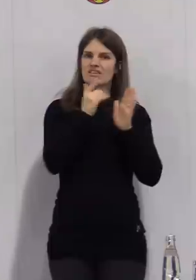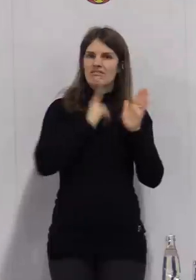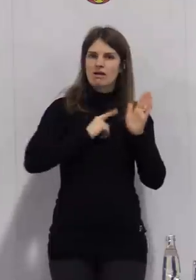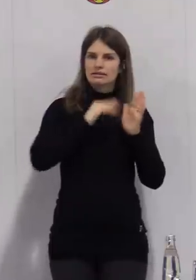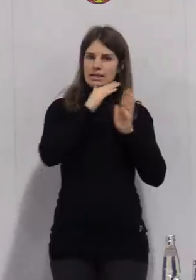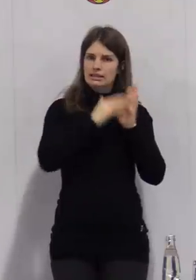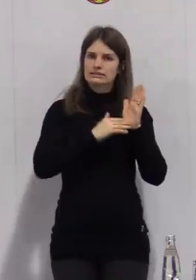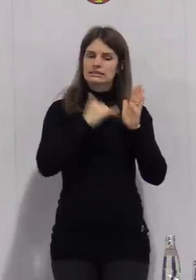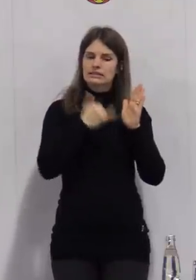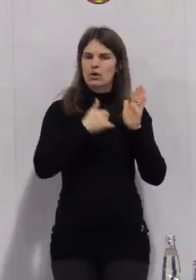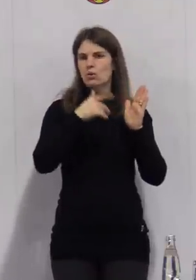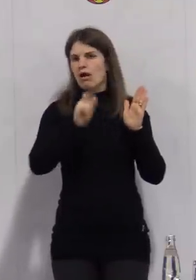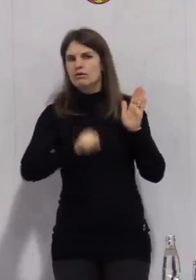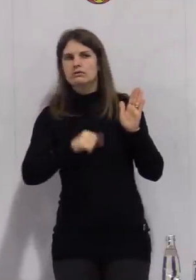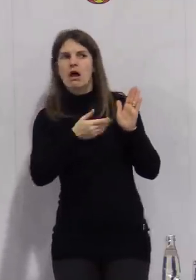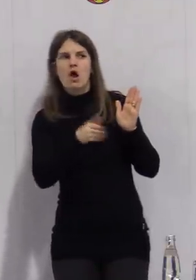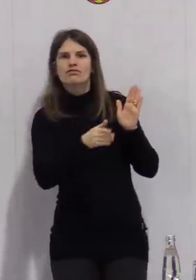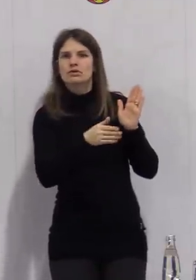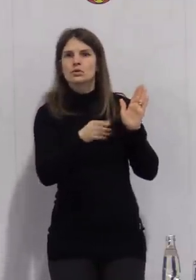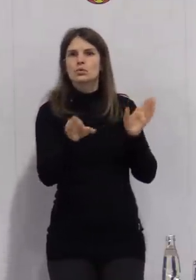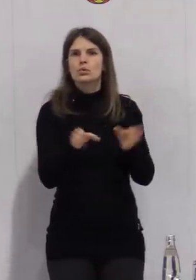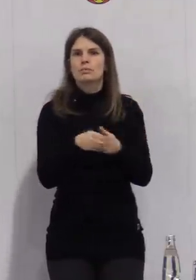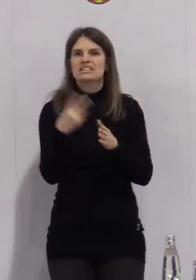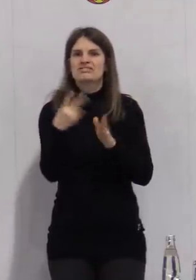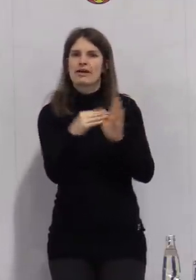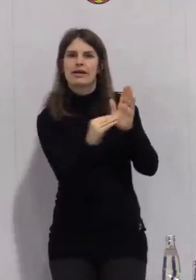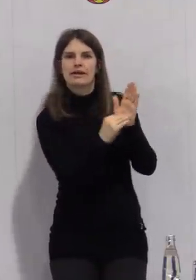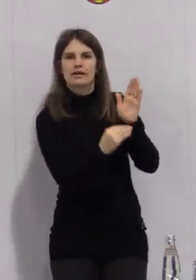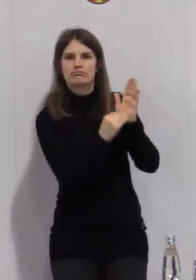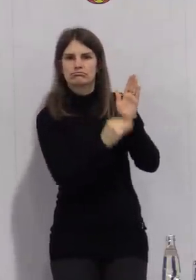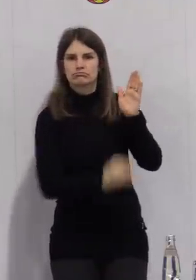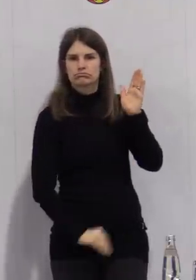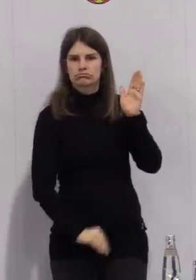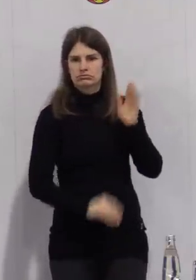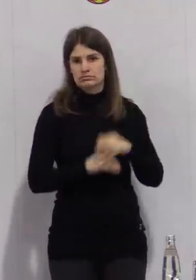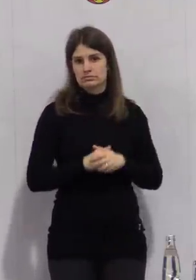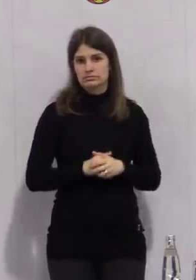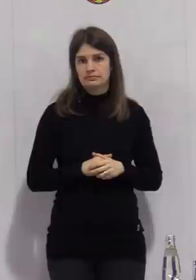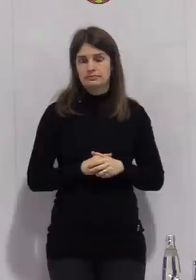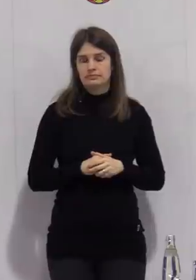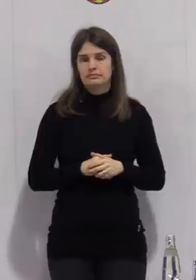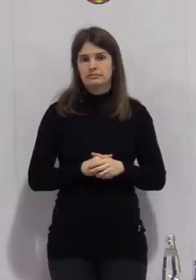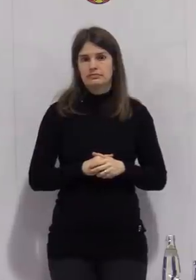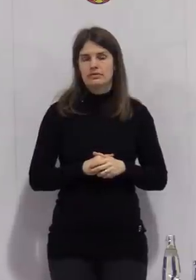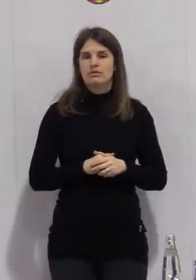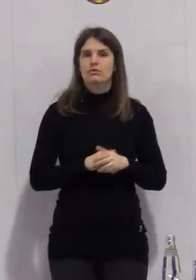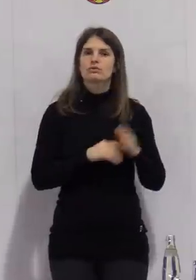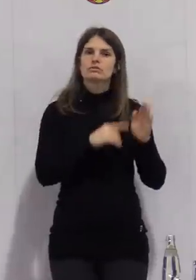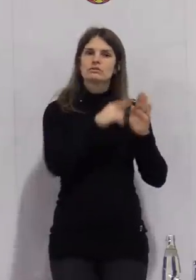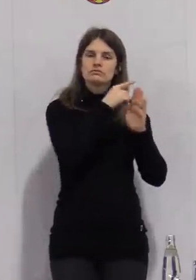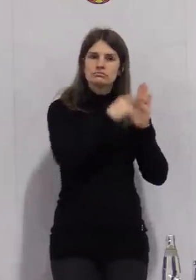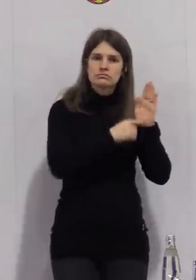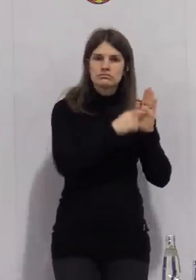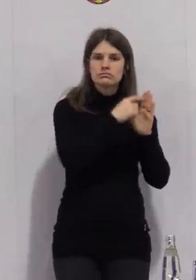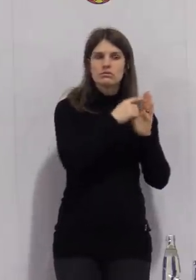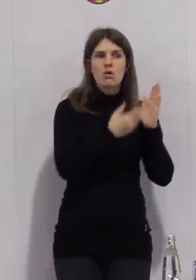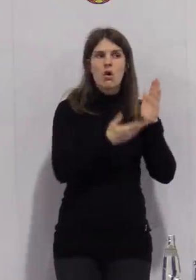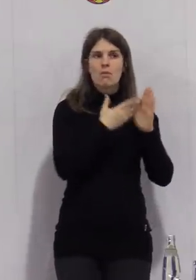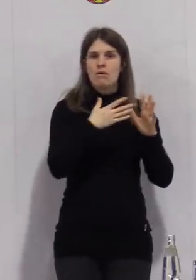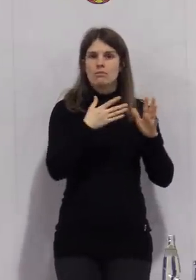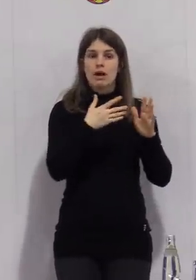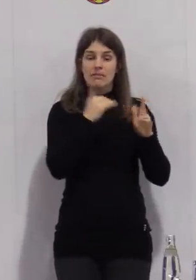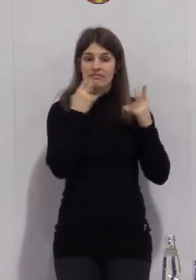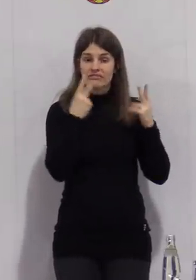für die Personengruppen, die aus der Priorität 2 jetzt schon geimpft werden, bei denen vorher abgeklärt wurde, ob sie innerhalb